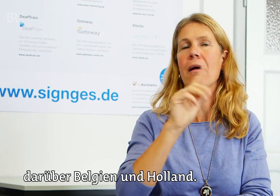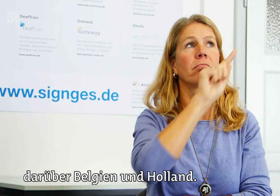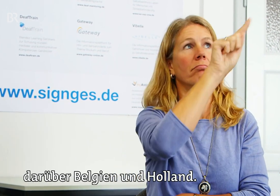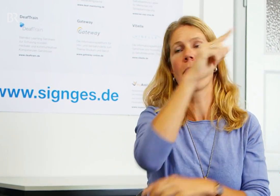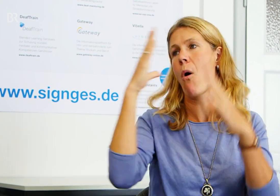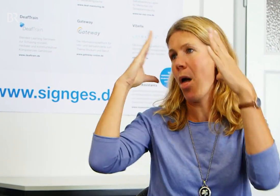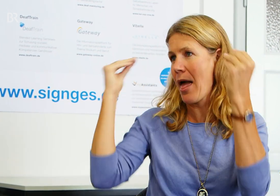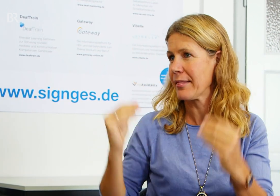Holland.